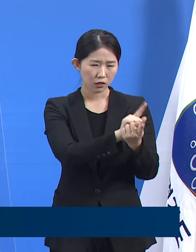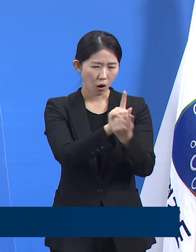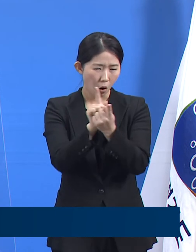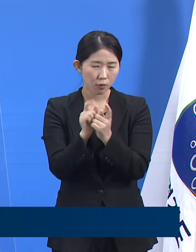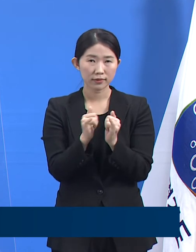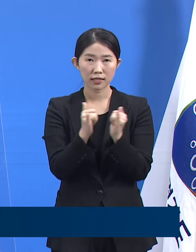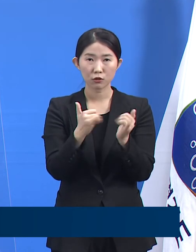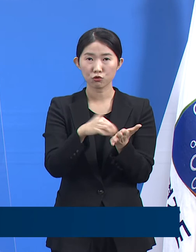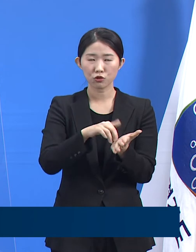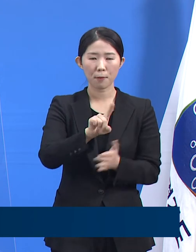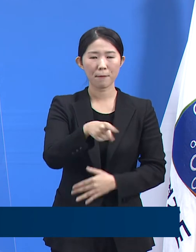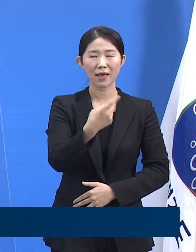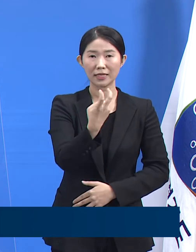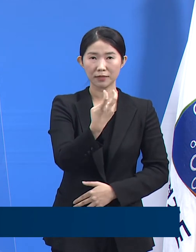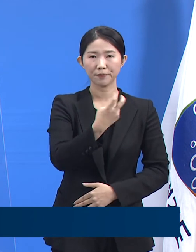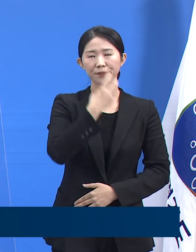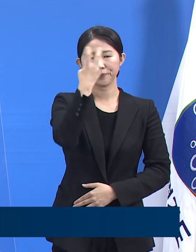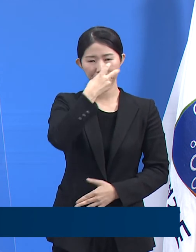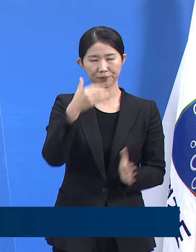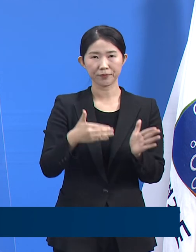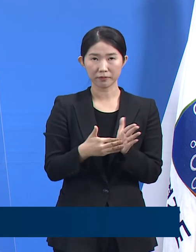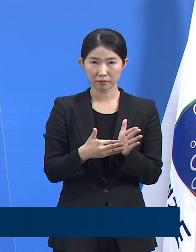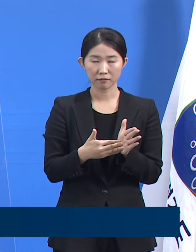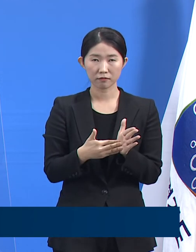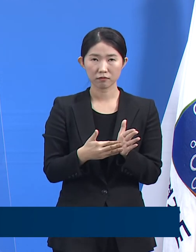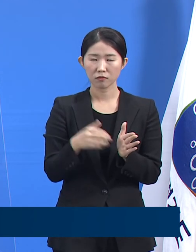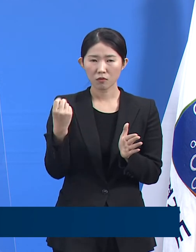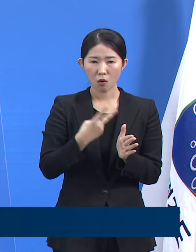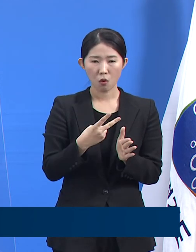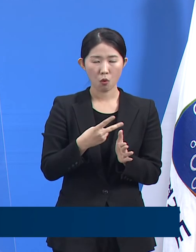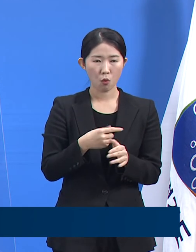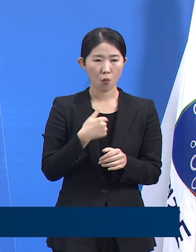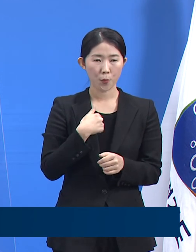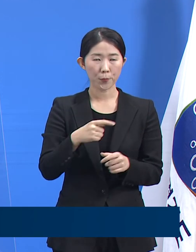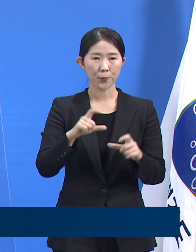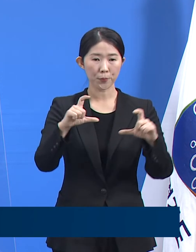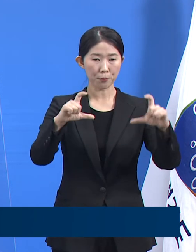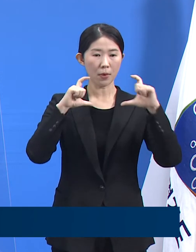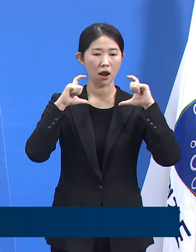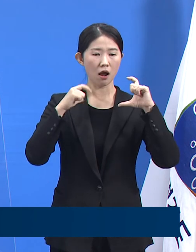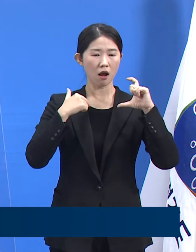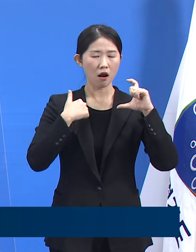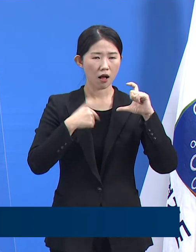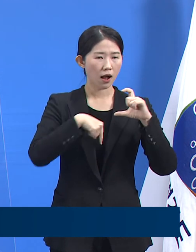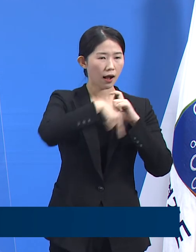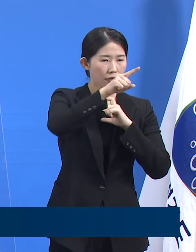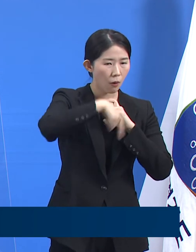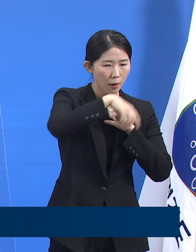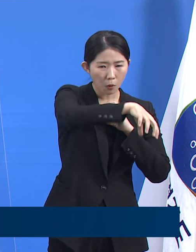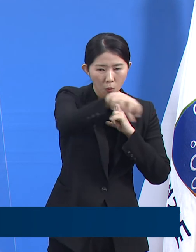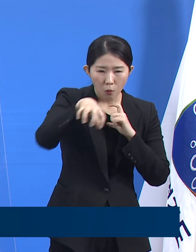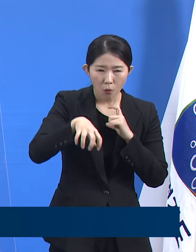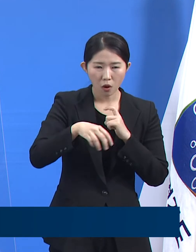대해서 검사가 완료되었고 확진받은 분들의 동선 및 접촉자를 추가 파악하고 있습니다.